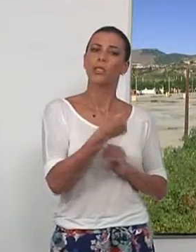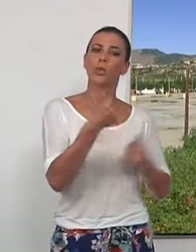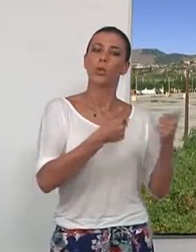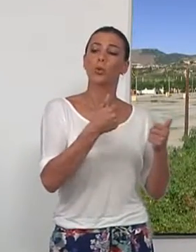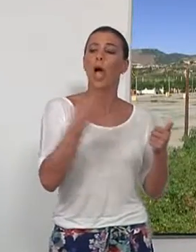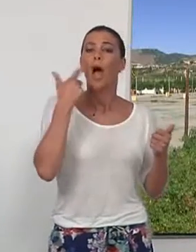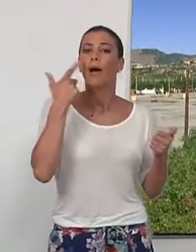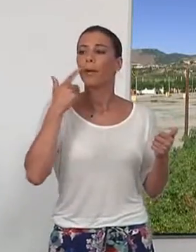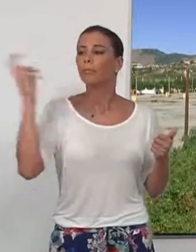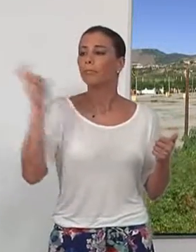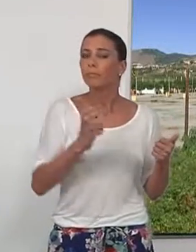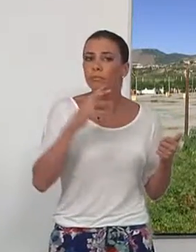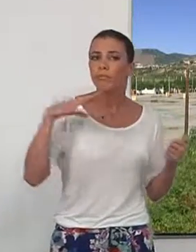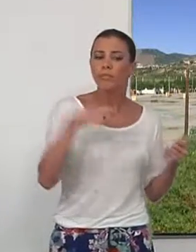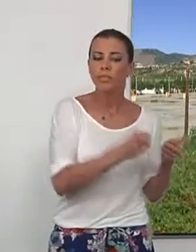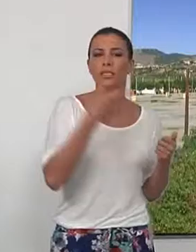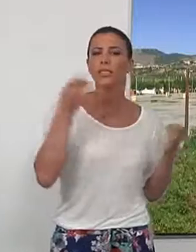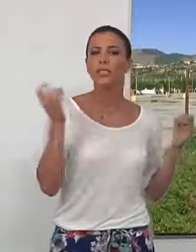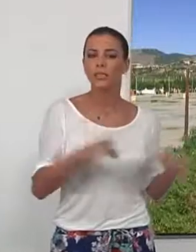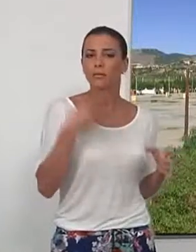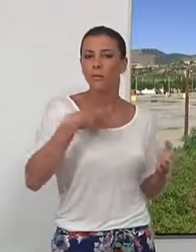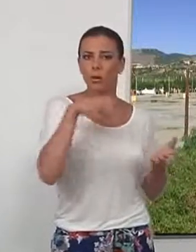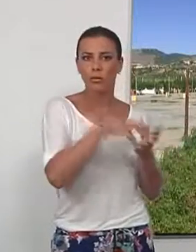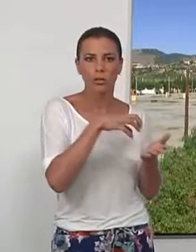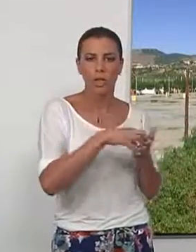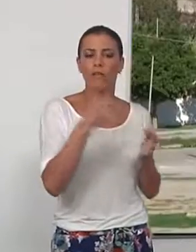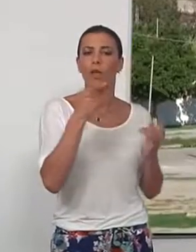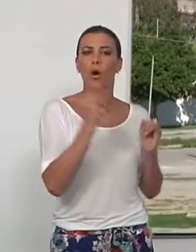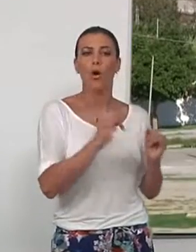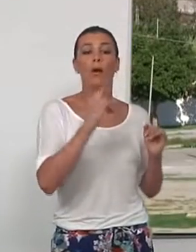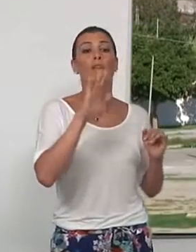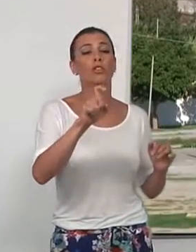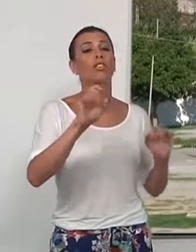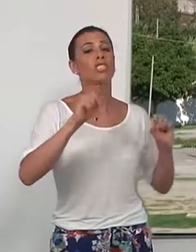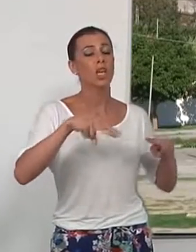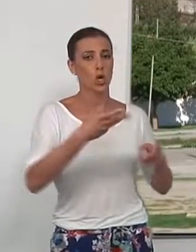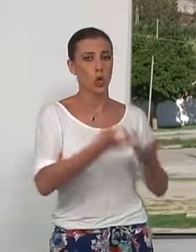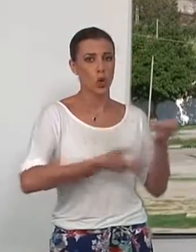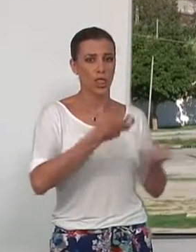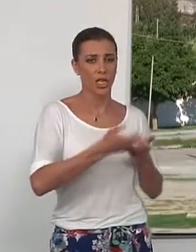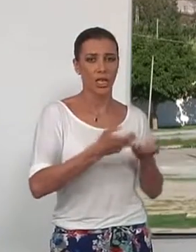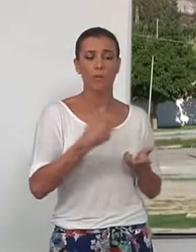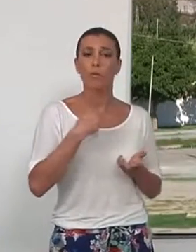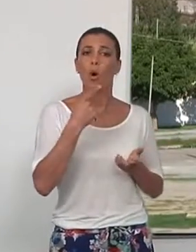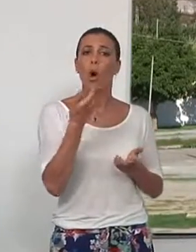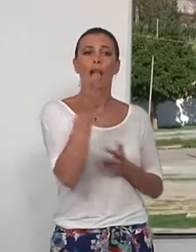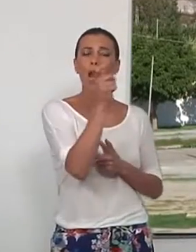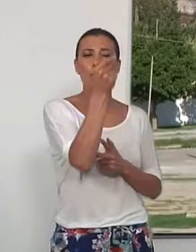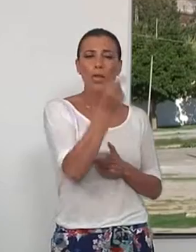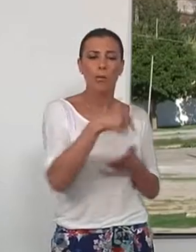destinada a pequeña heladería o servicios de ocio sin cocina. El canon mínimo a pagar será de 400